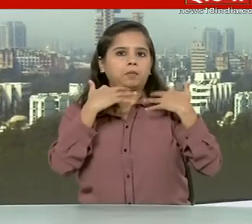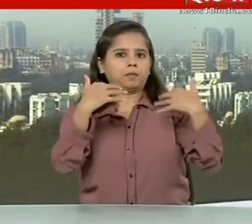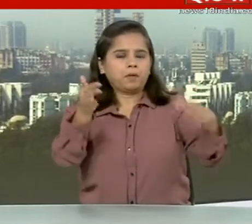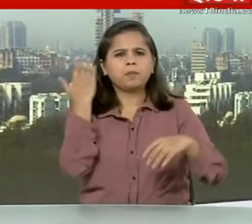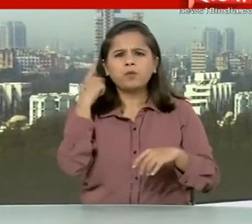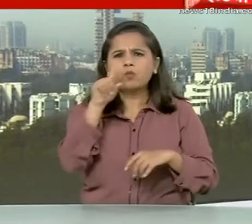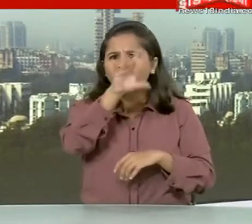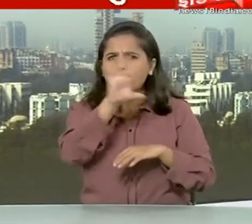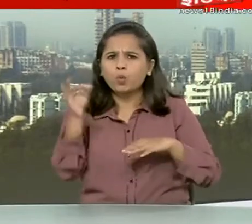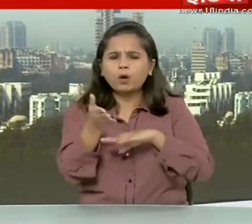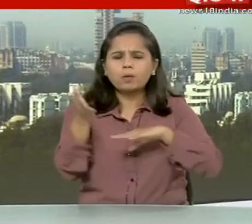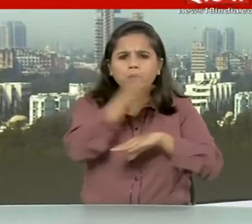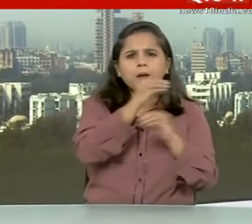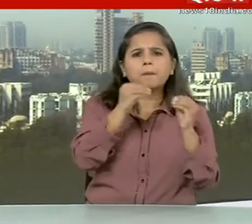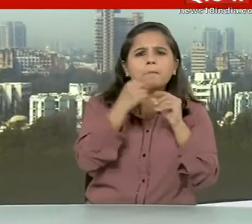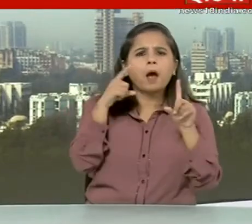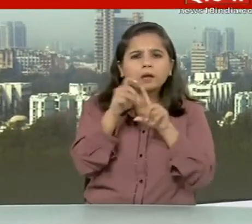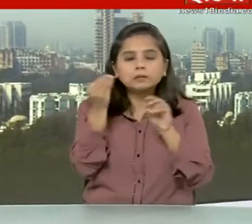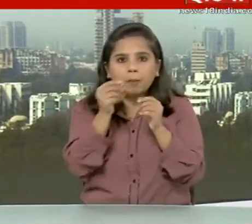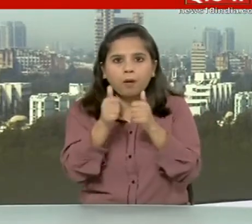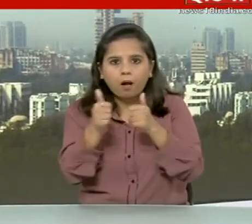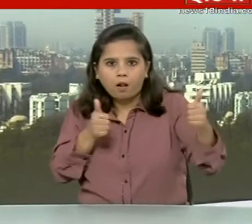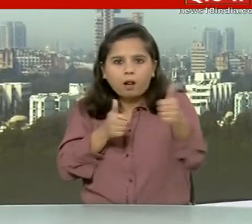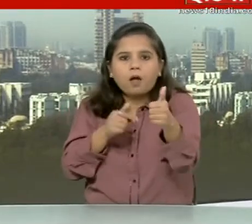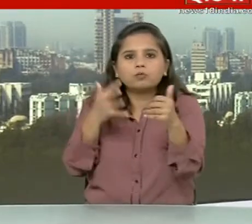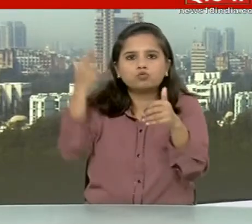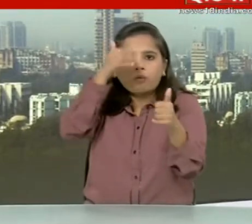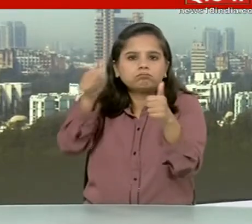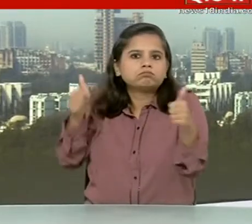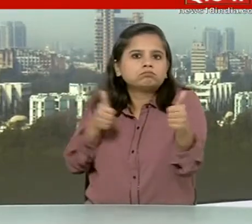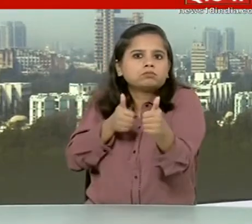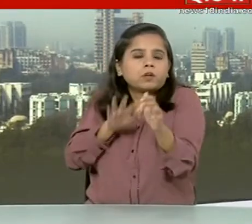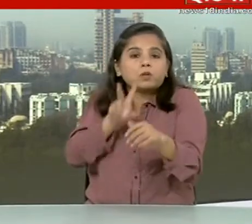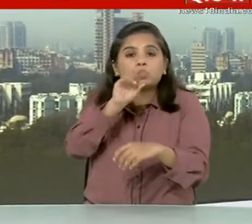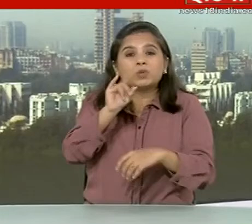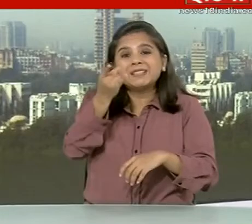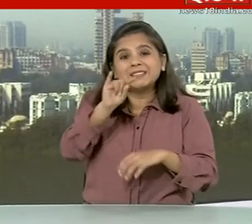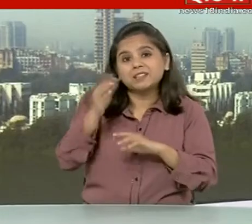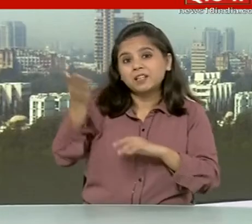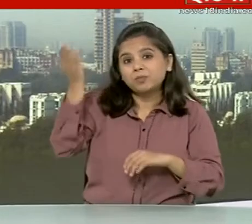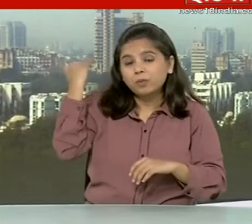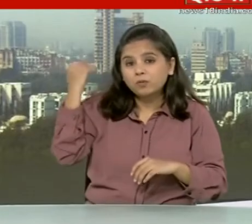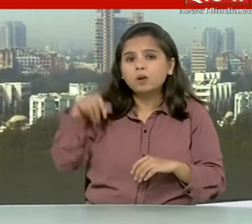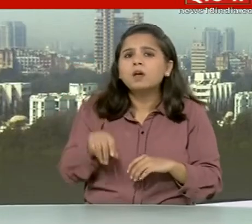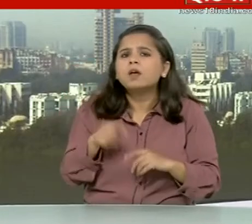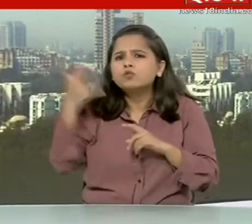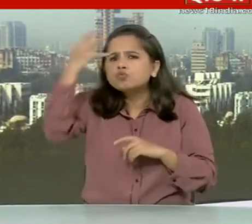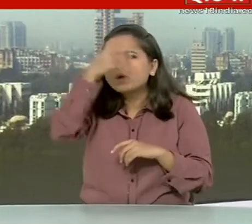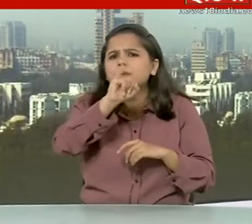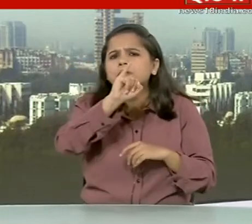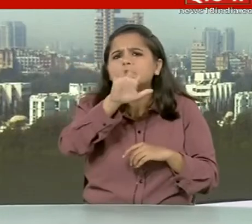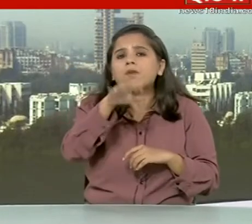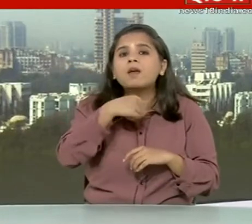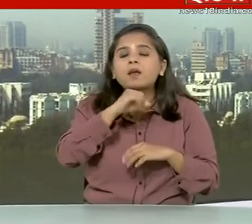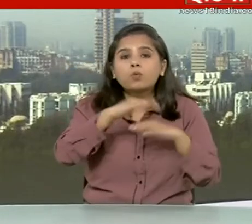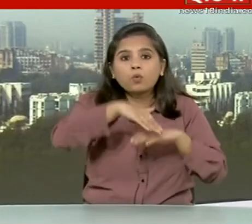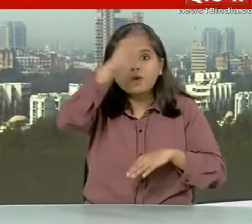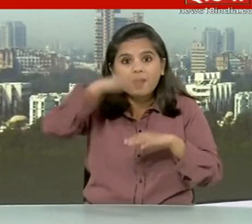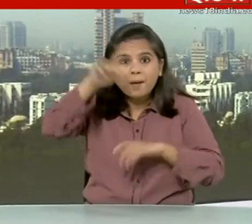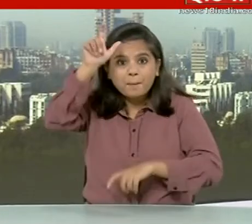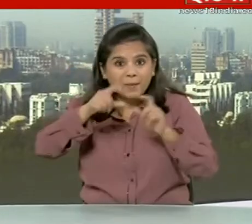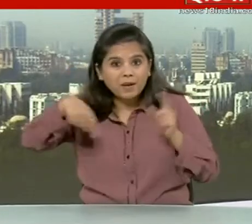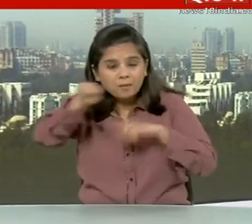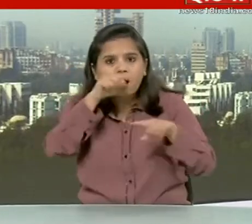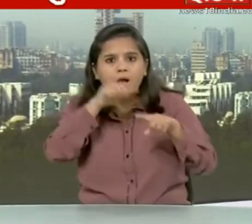हुए पोल में बाइडेन मामूली बढ़त से आगे थे ट्रम्प ने दोजार सोला में 65 वर्ष की आईउ से अधिक